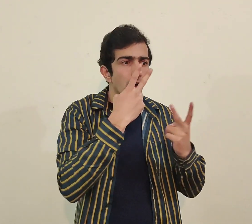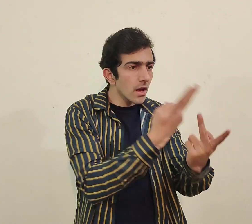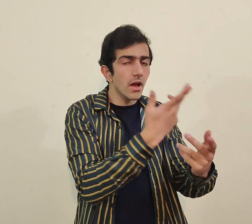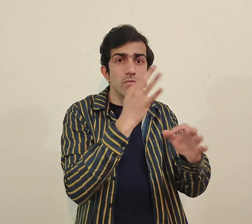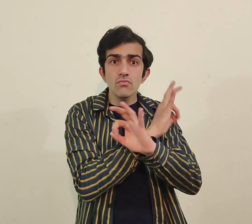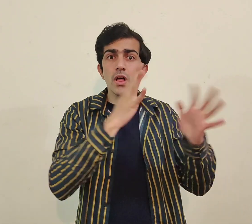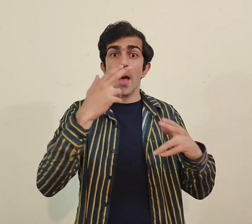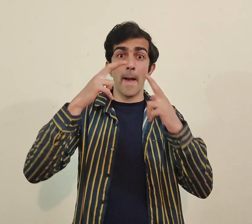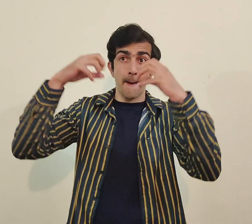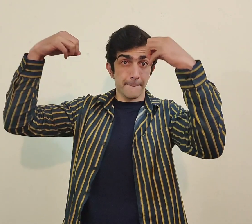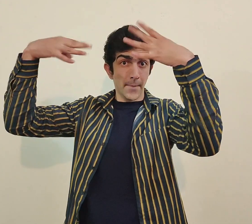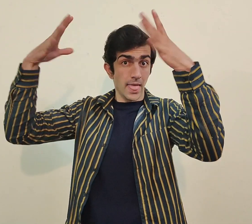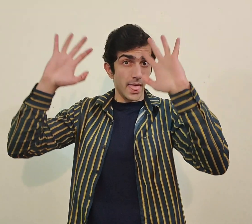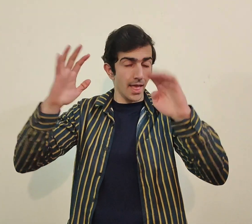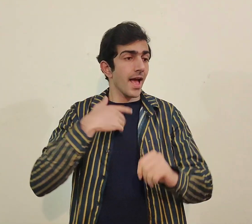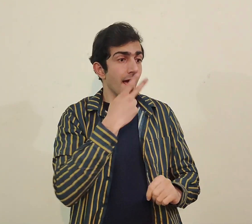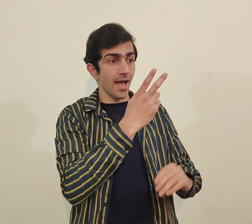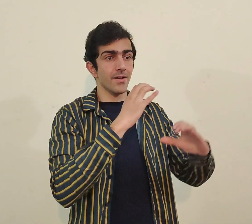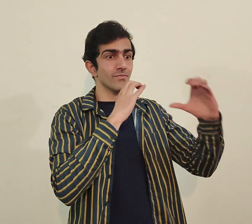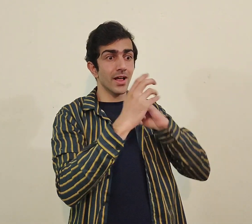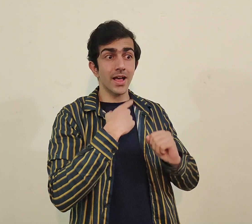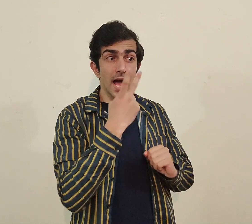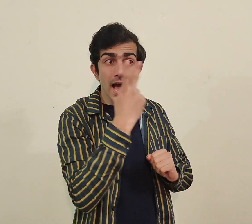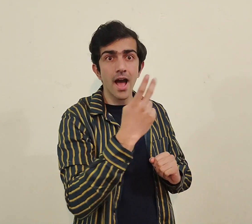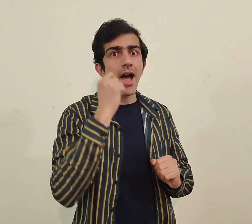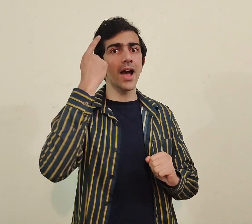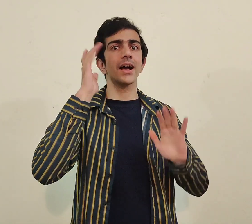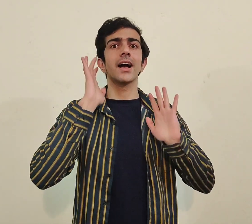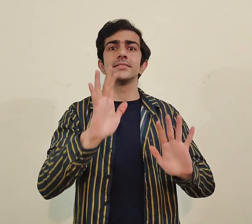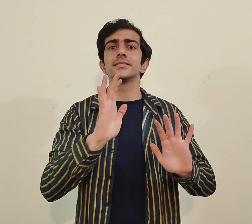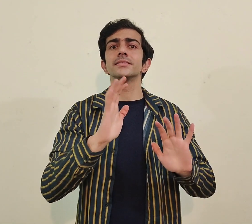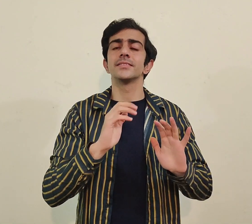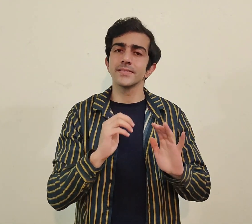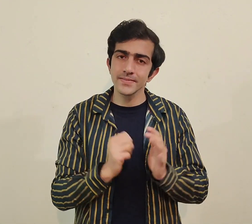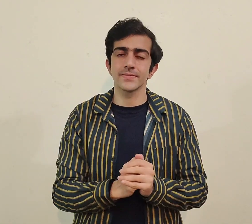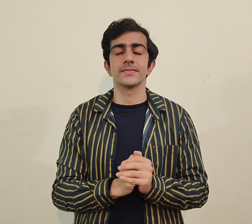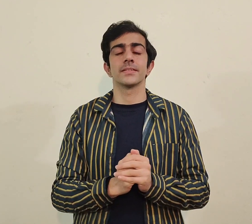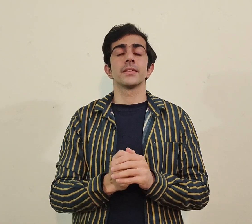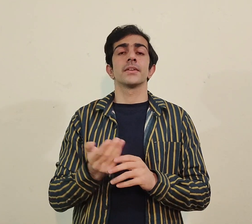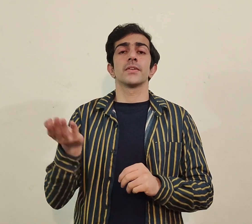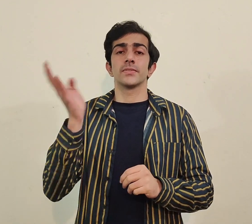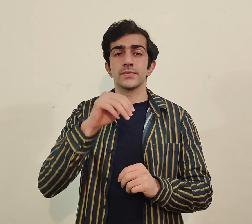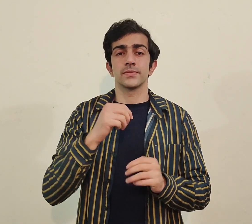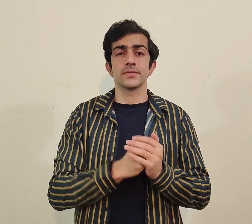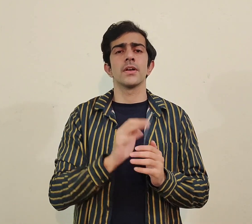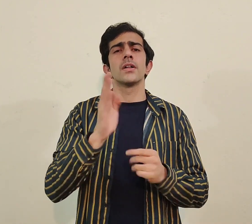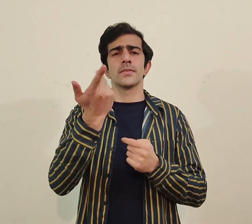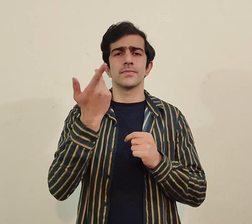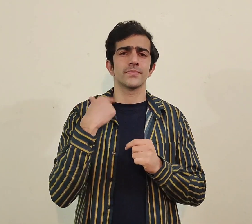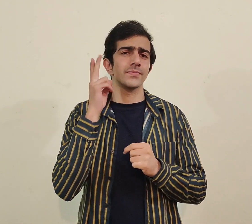دیکھے گا نہیں ہندہرے میں اگر لائٹس آن ہوں گی تو تب کمیونیکیٹ کر کے آنکھوں سے دیکھ کے پتا چلے گا اور دوسرا